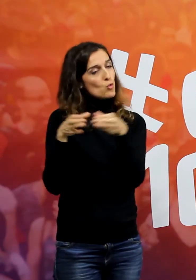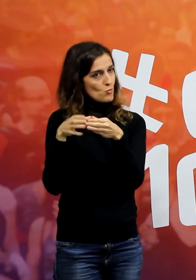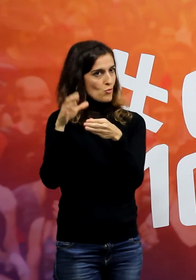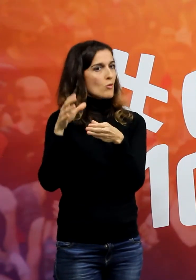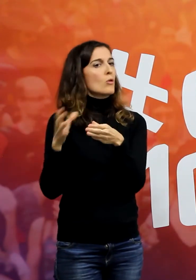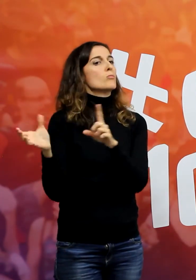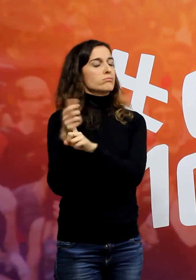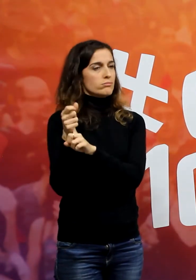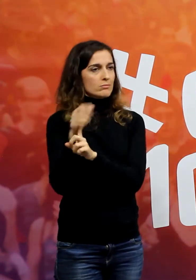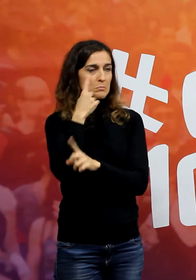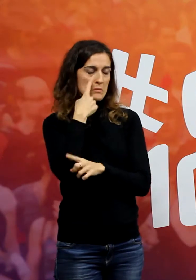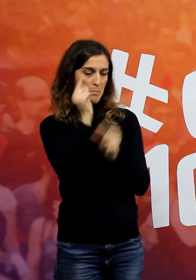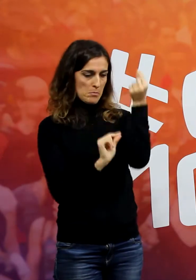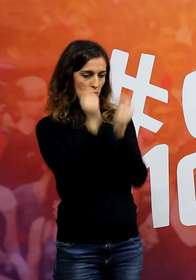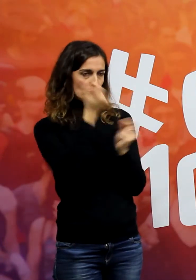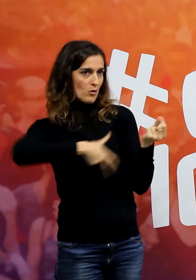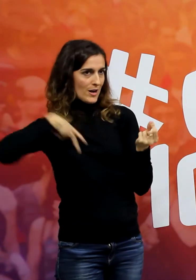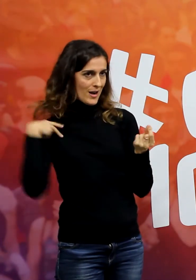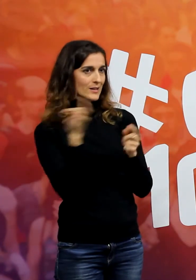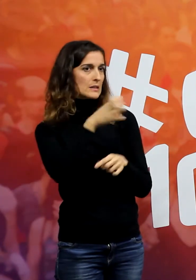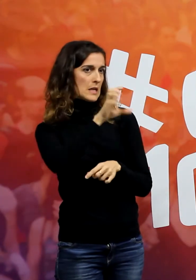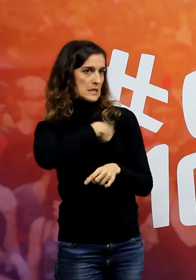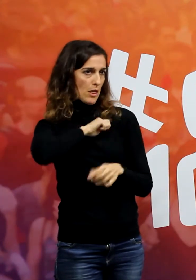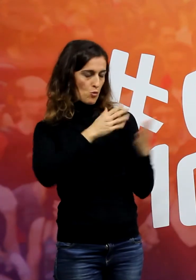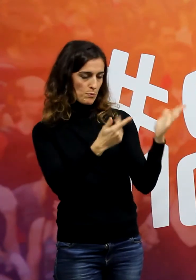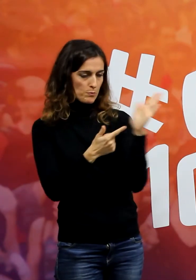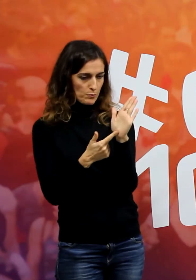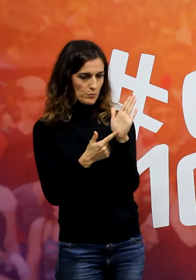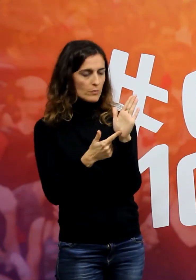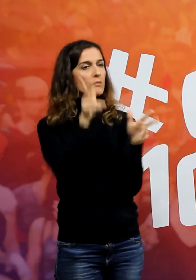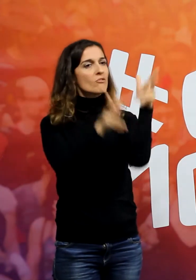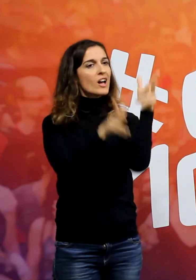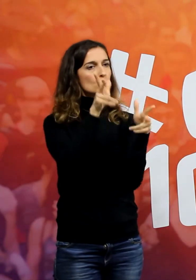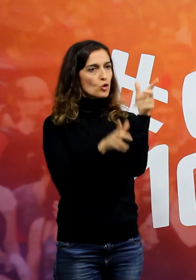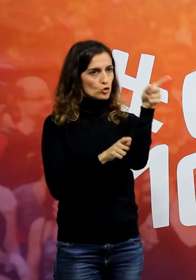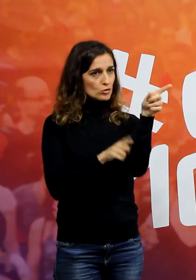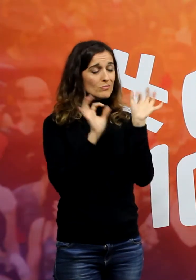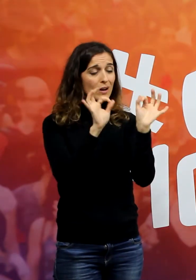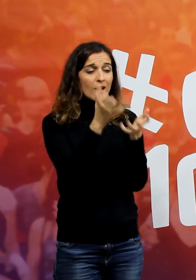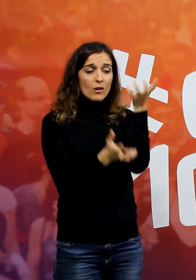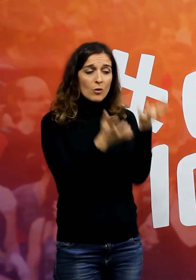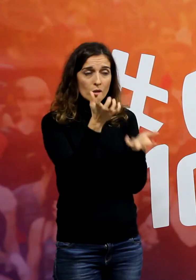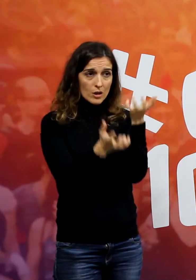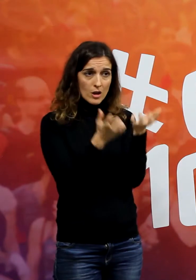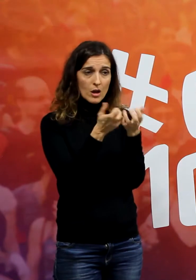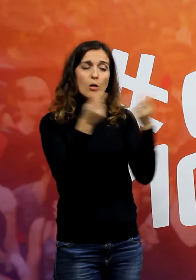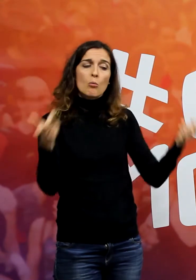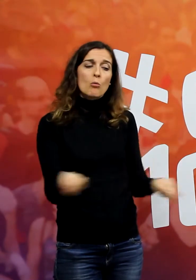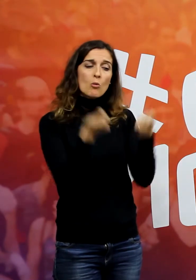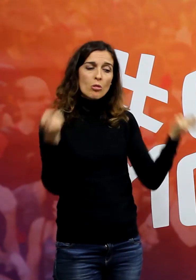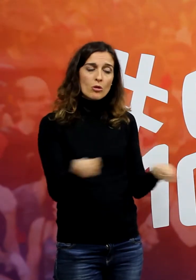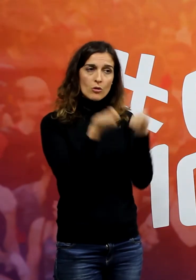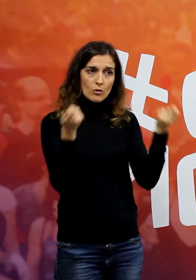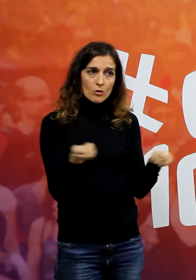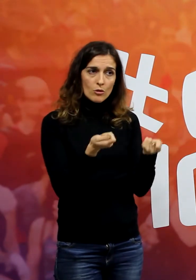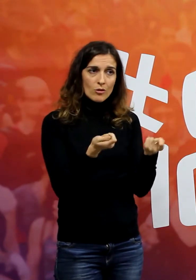pressupostos generals els de l'Estat els bascos per a la cuina per a promocionar la cuina basca